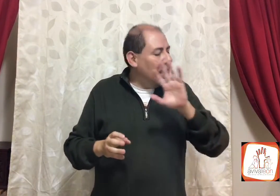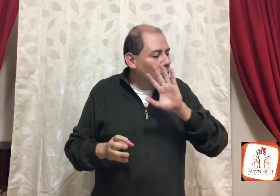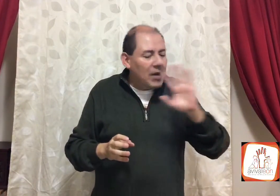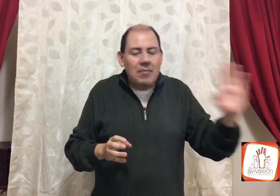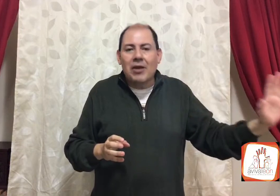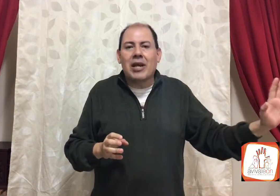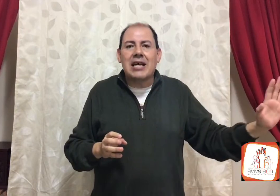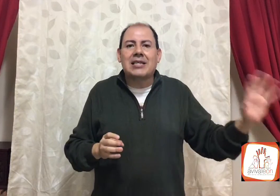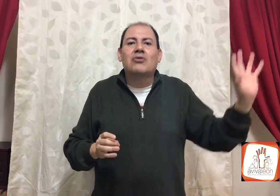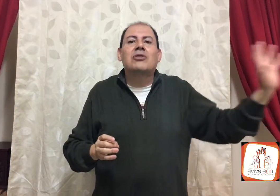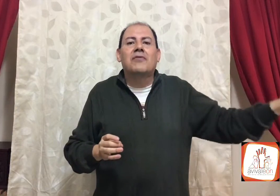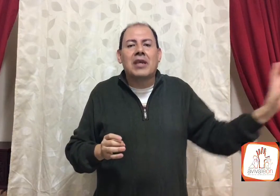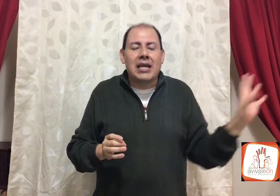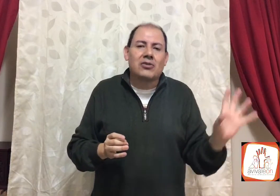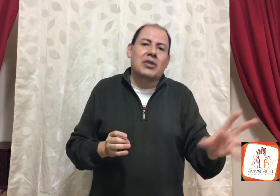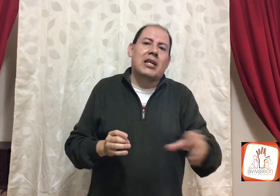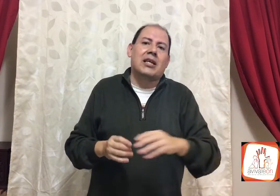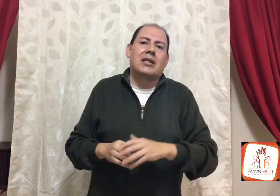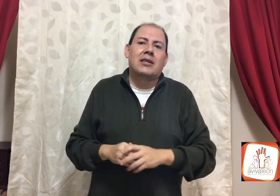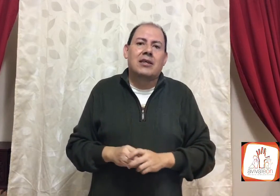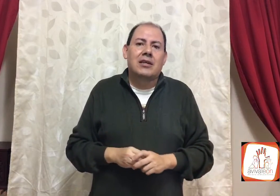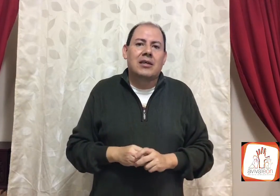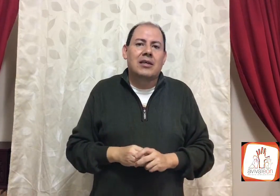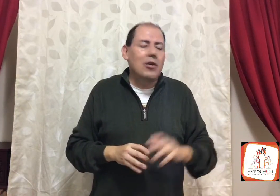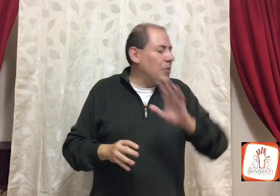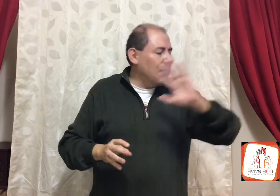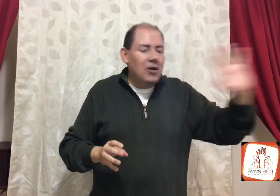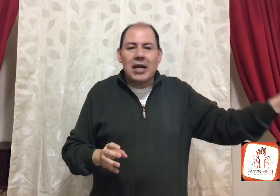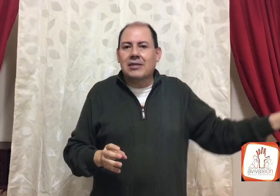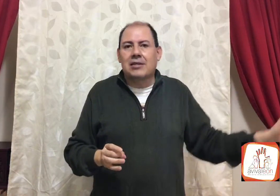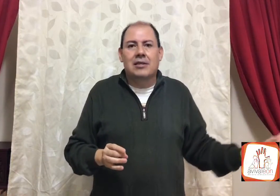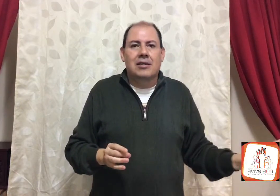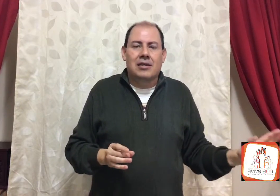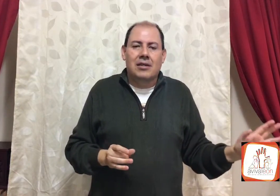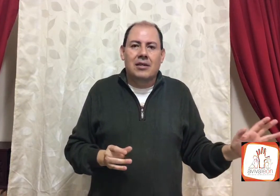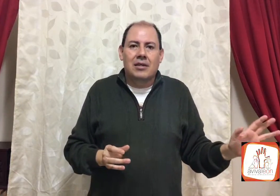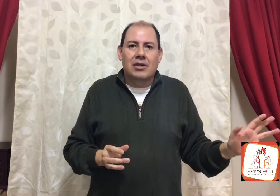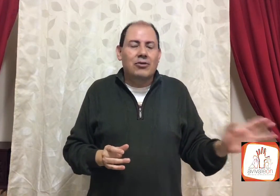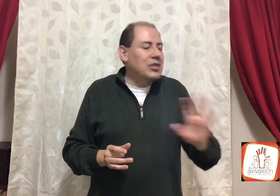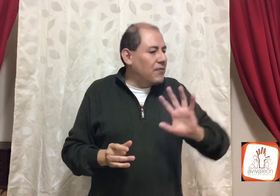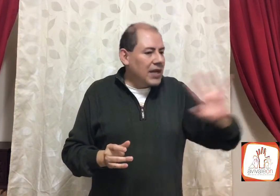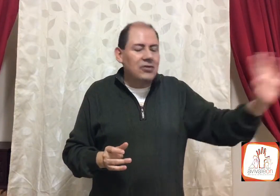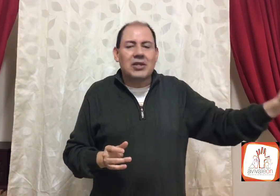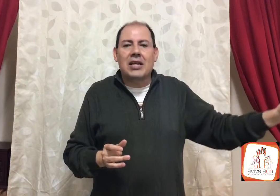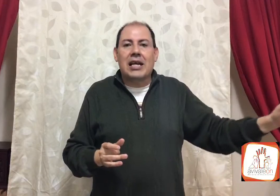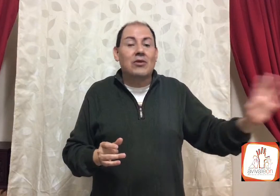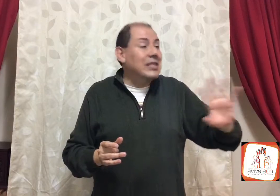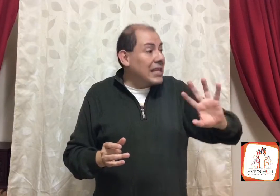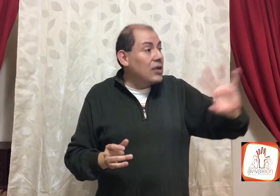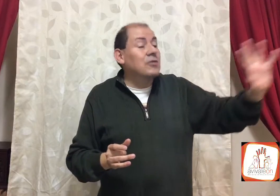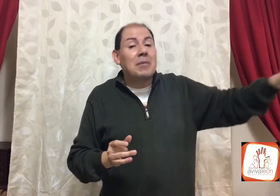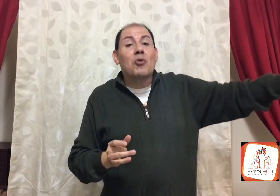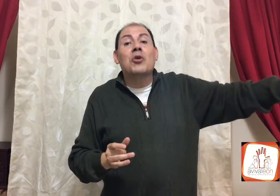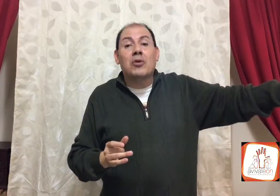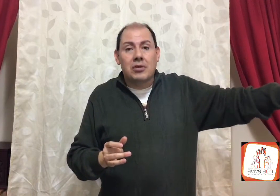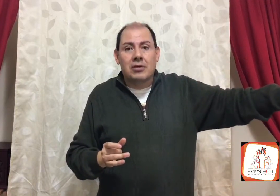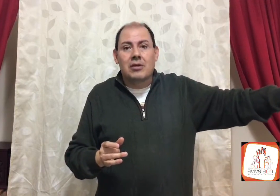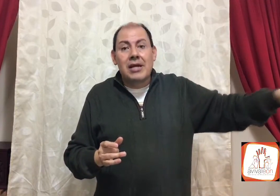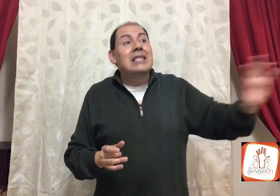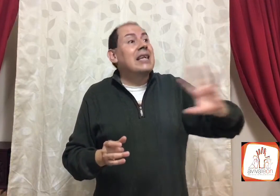lo primero que hace, es justificar su salida, lo primero que hace, justifica su salida, no es que Dios me movió, es